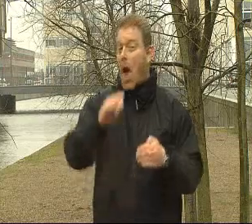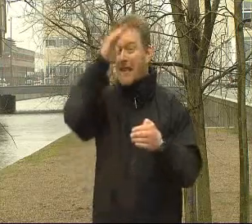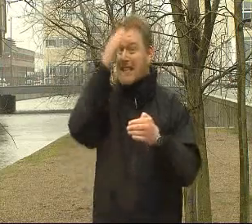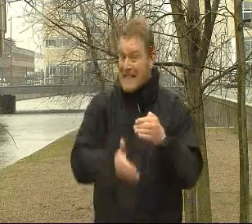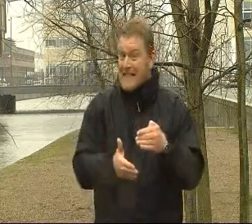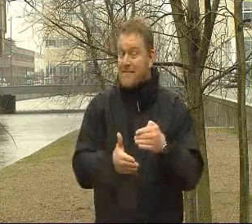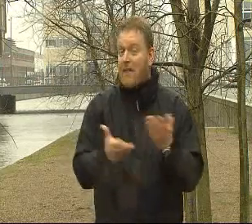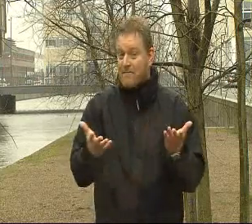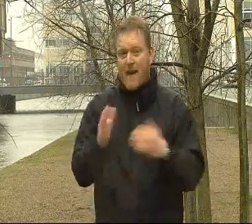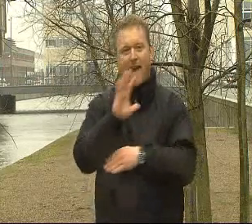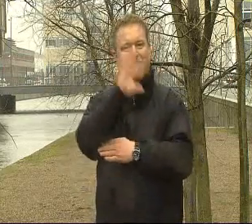Endelig er der sydvestenvind.